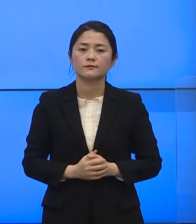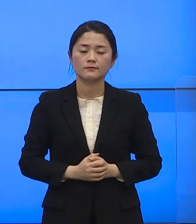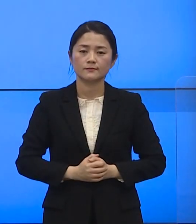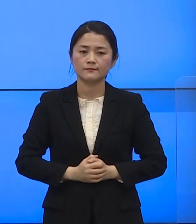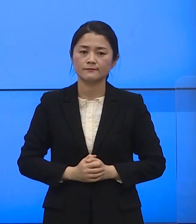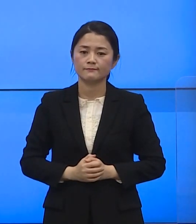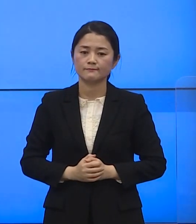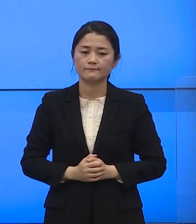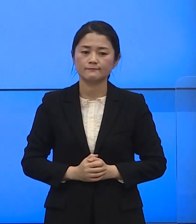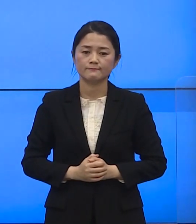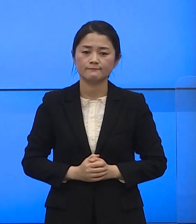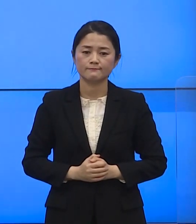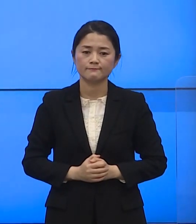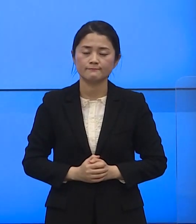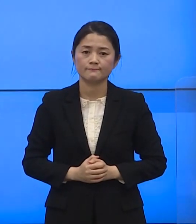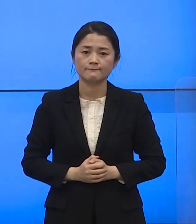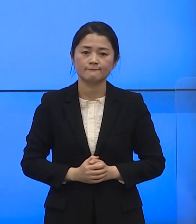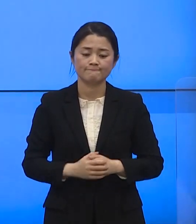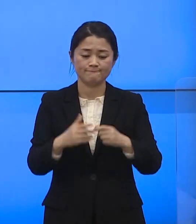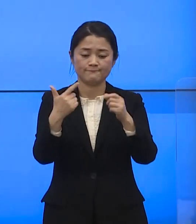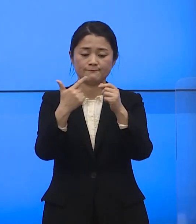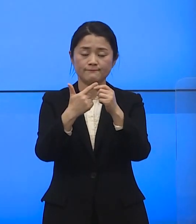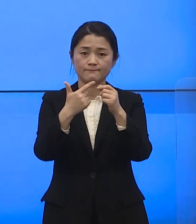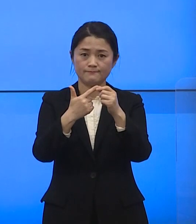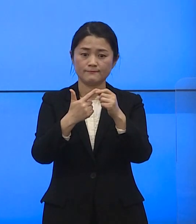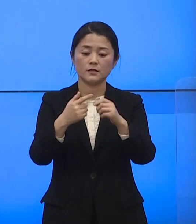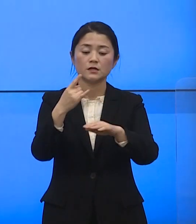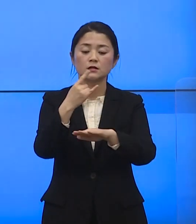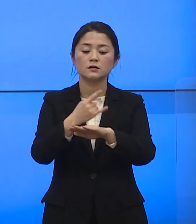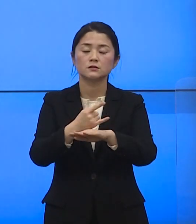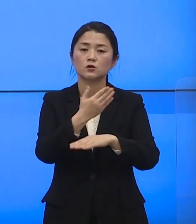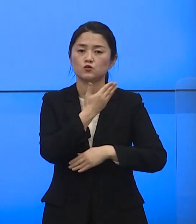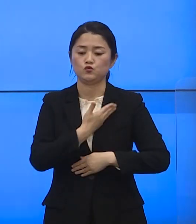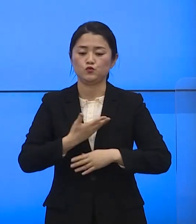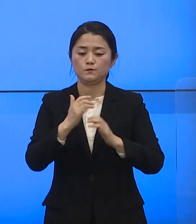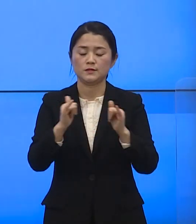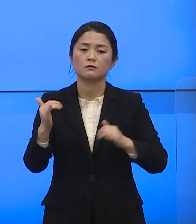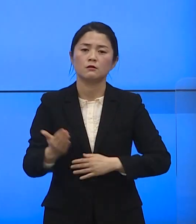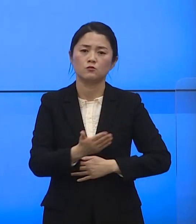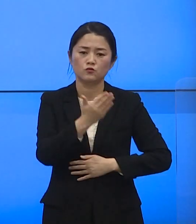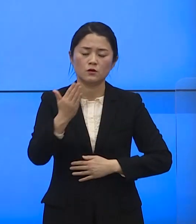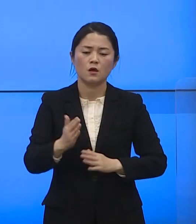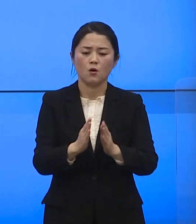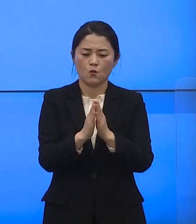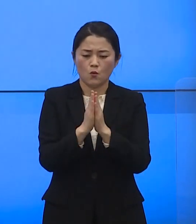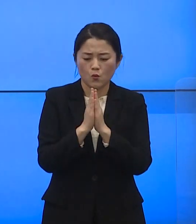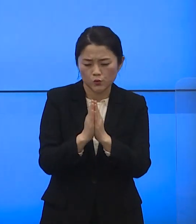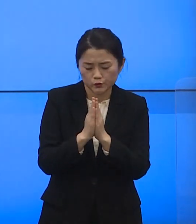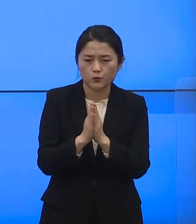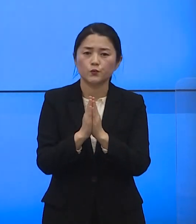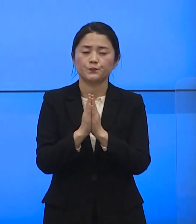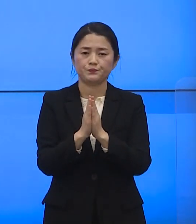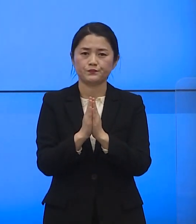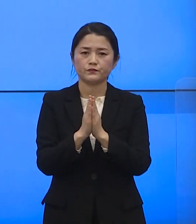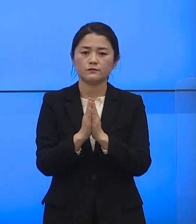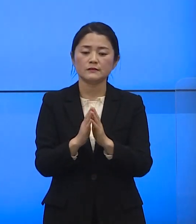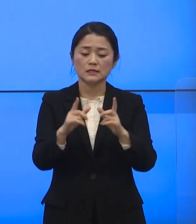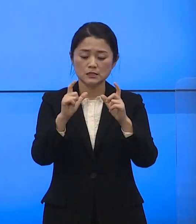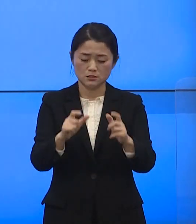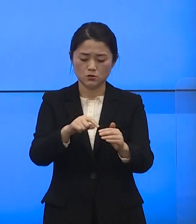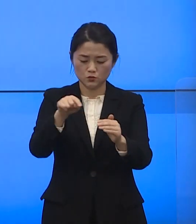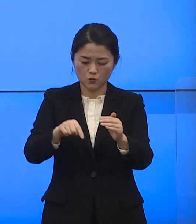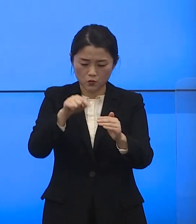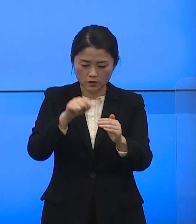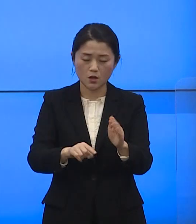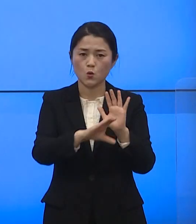여섯째 의성군민 여러분께 간곡히 호소드립니다 지역 내